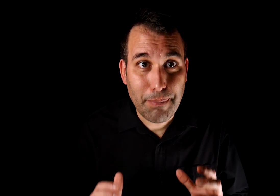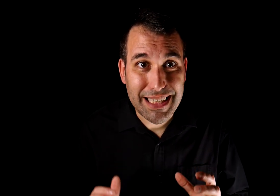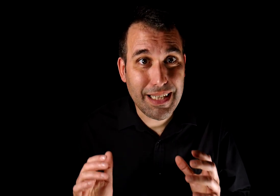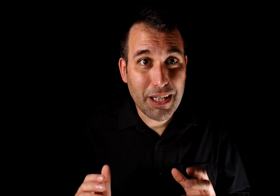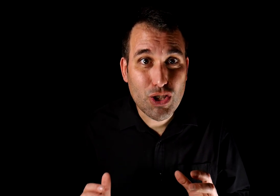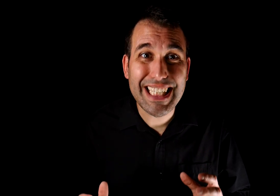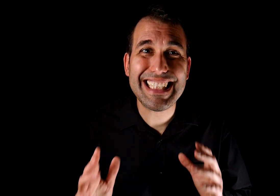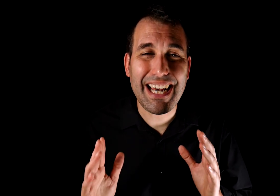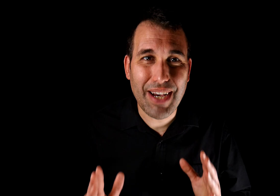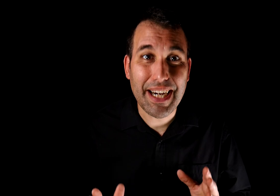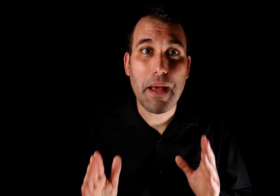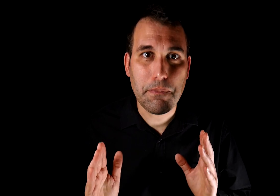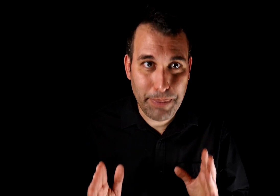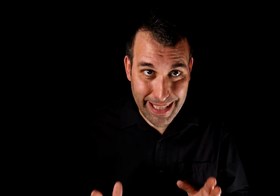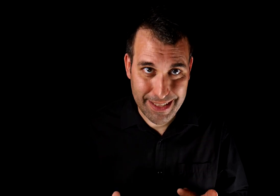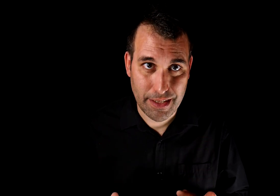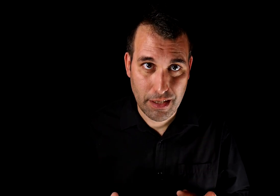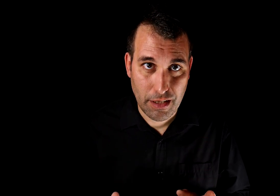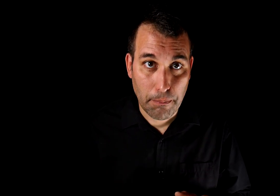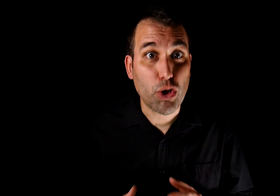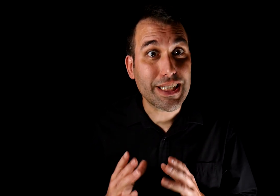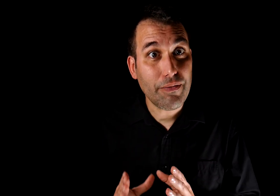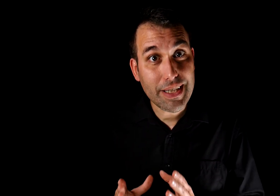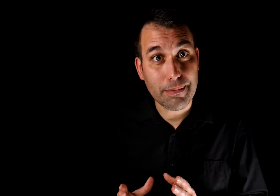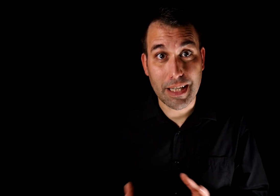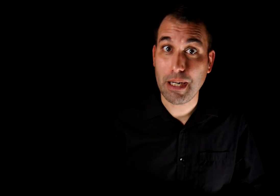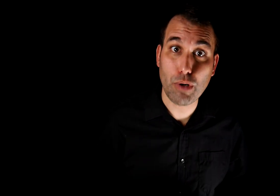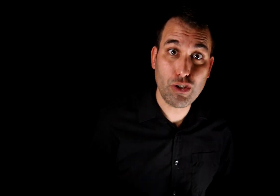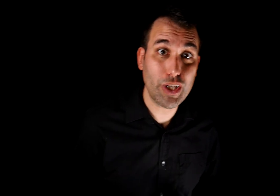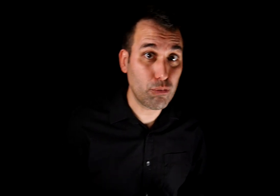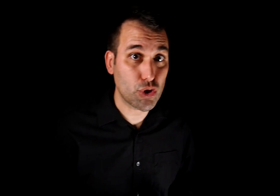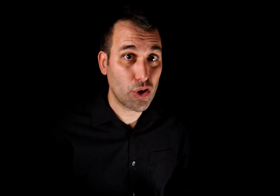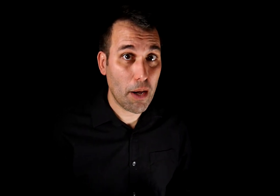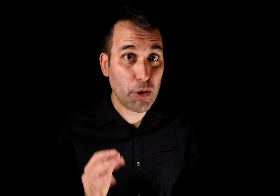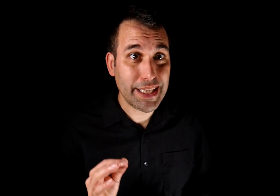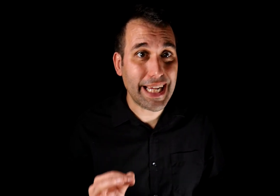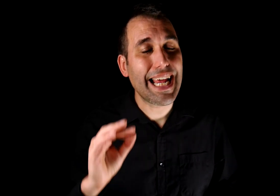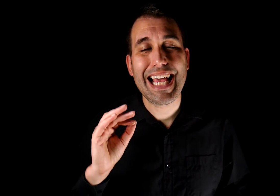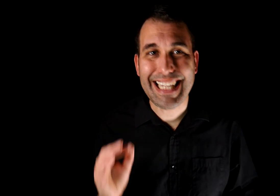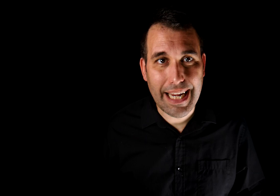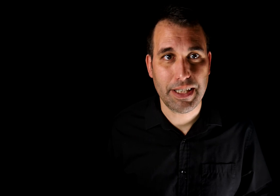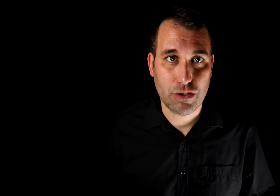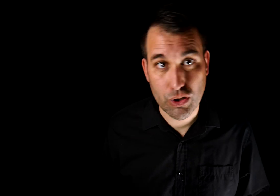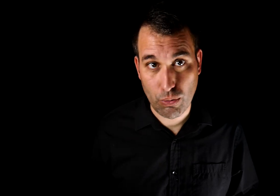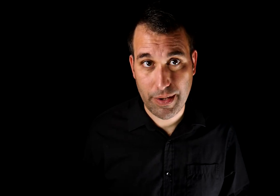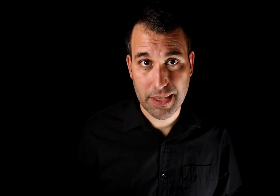más ni menos que salvar vidas. Porque ser víctima de manipulación y abuso puede tener graves consecuencias